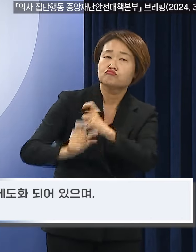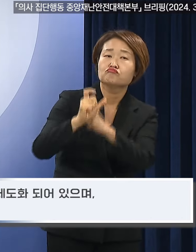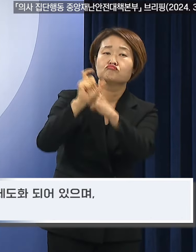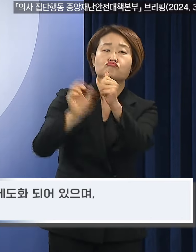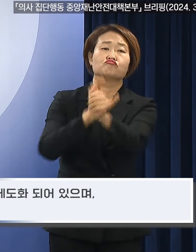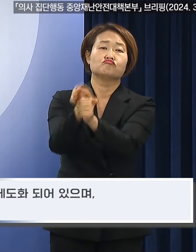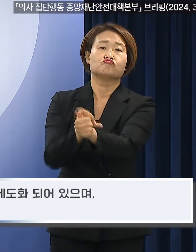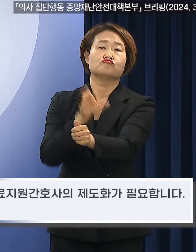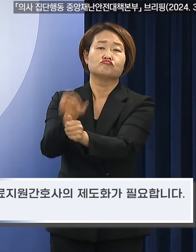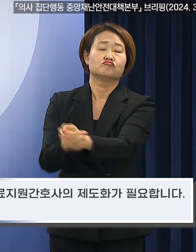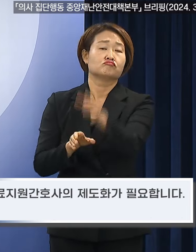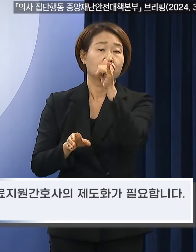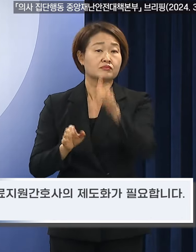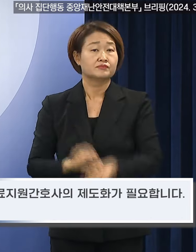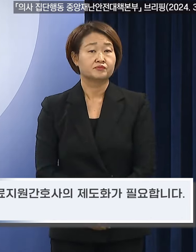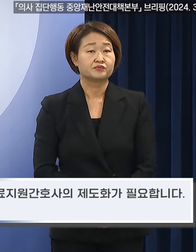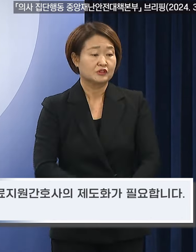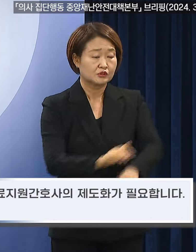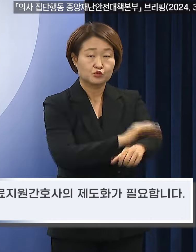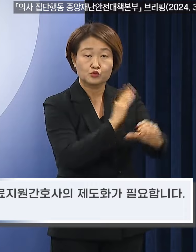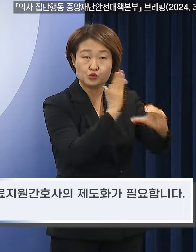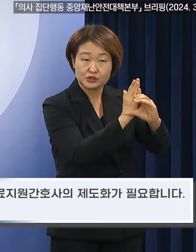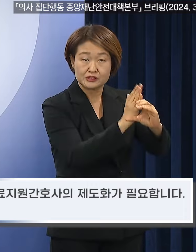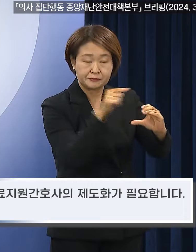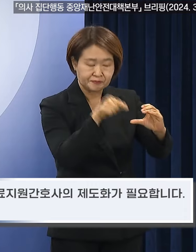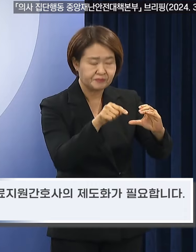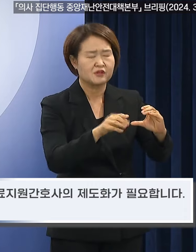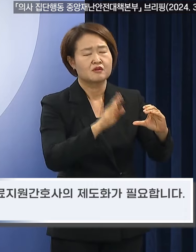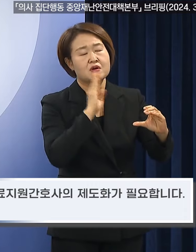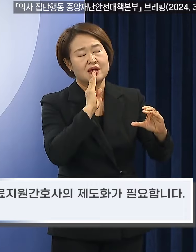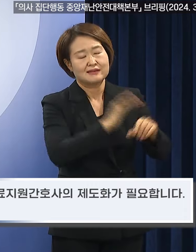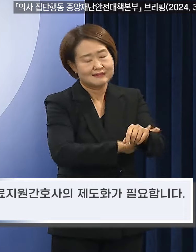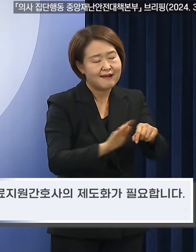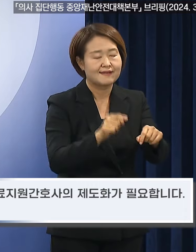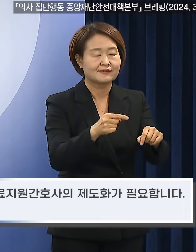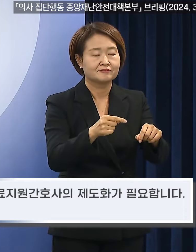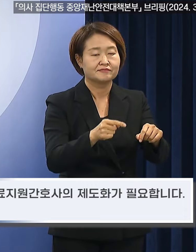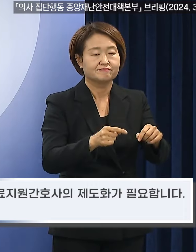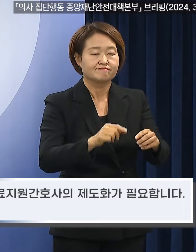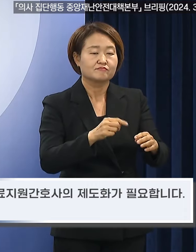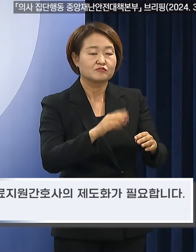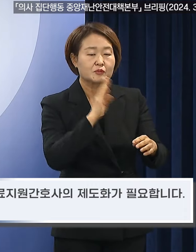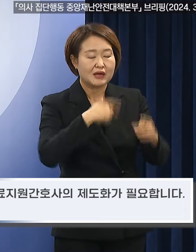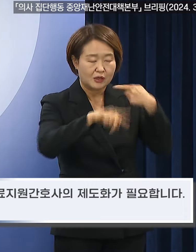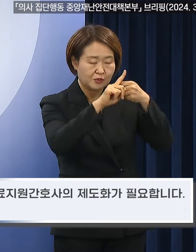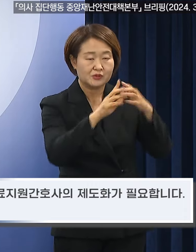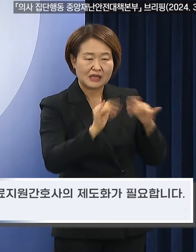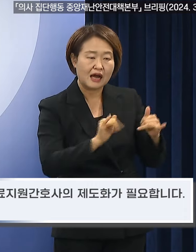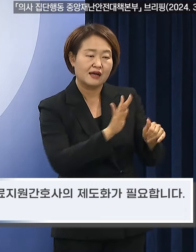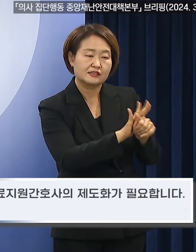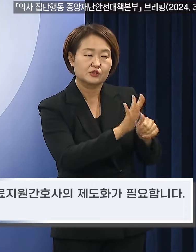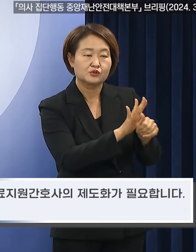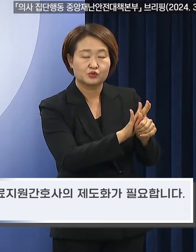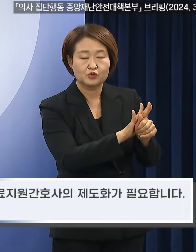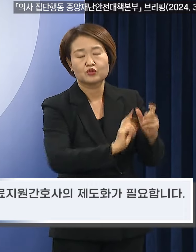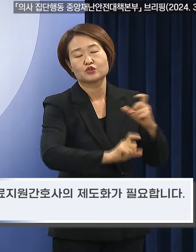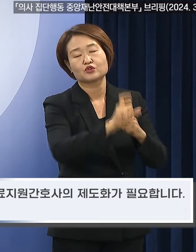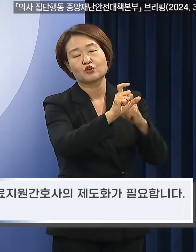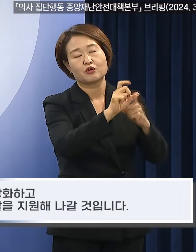있습니다. 전문의 중심의 병원으로 가기 위해서는 진료지원 간호사의 제도화가 필요합니다.